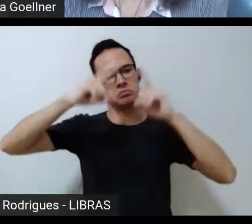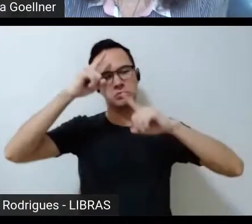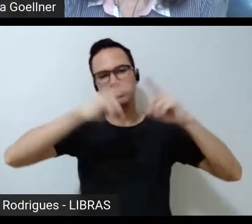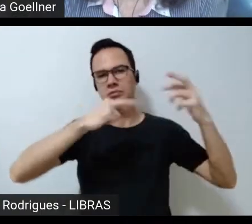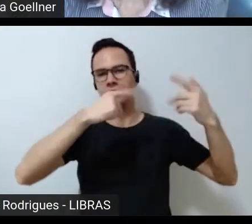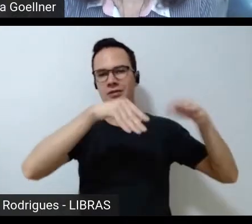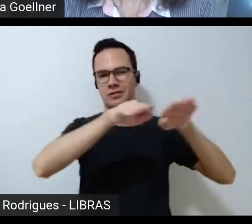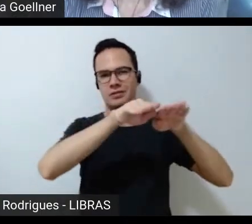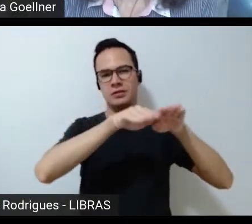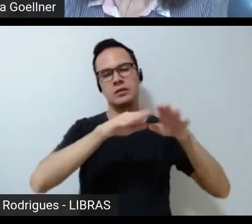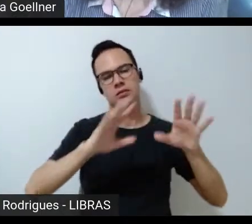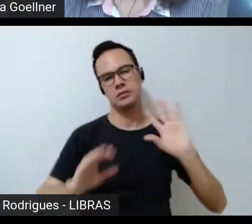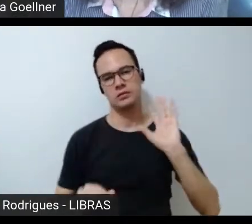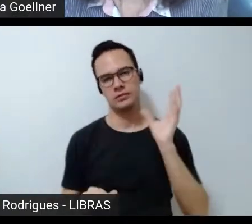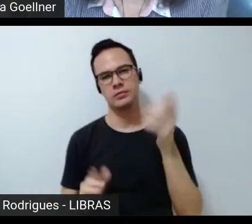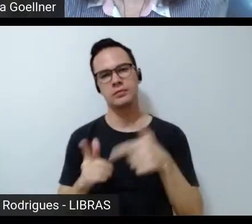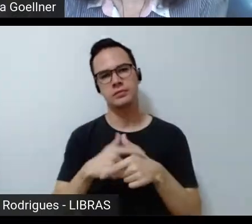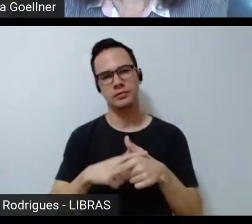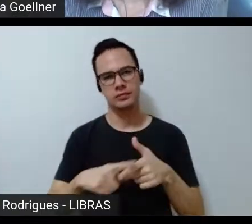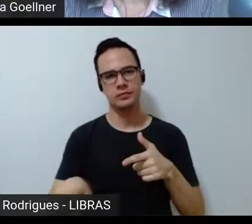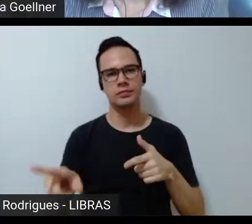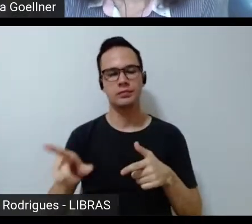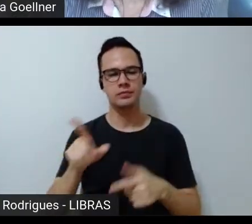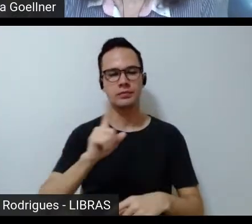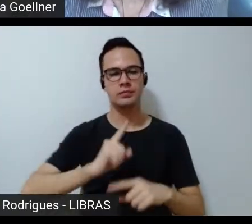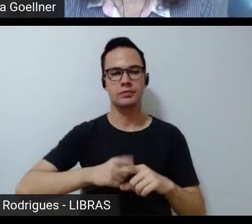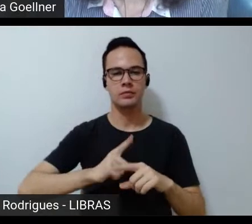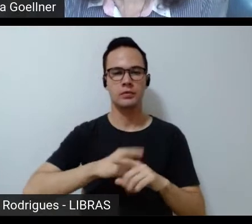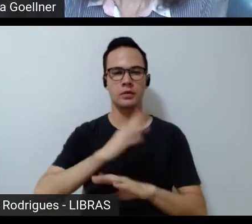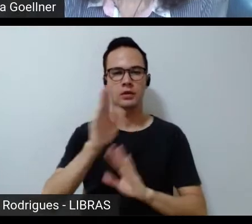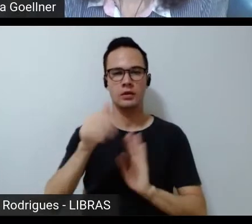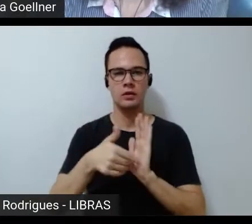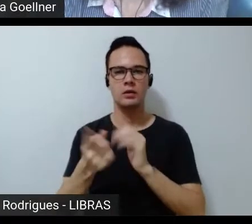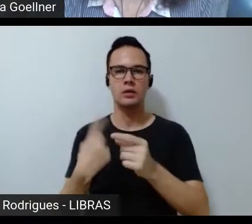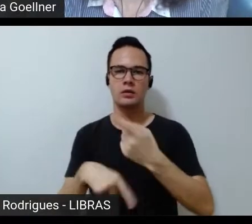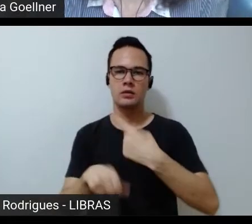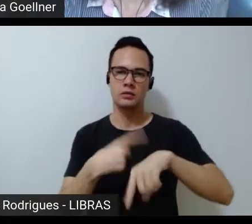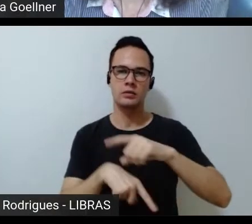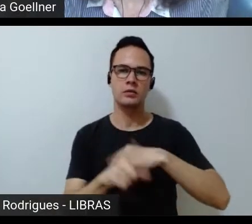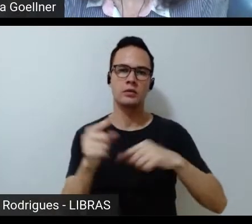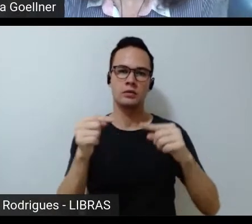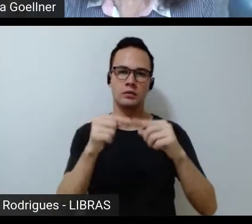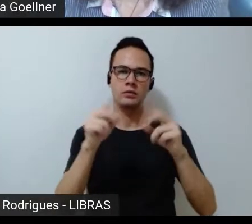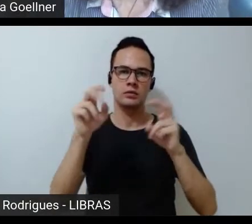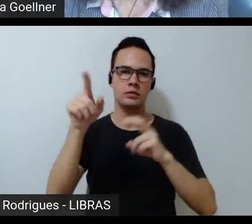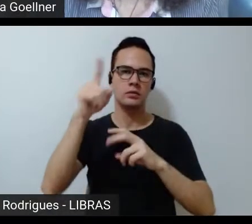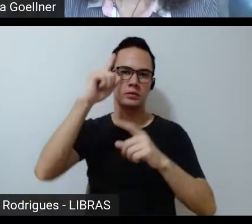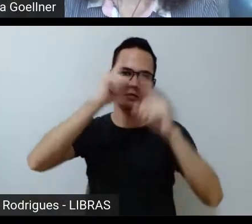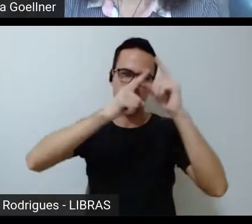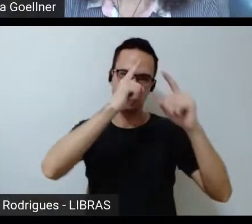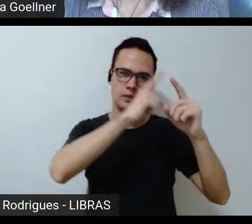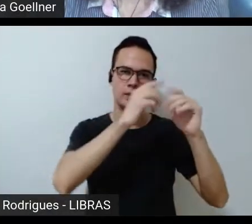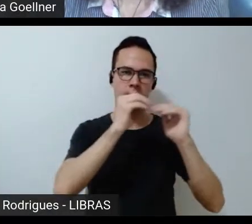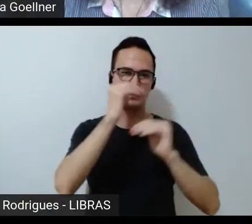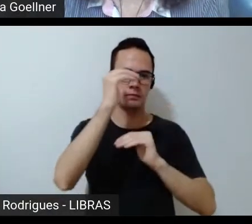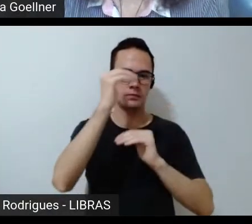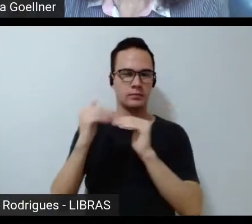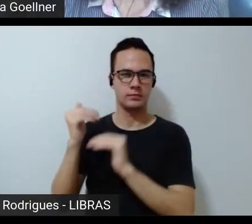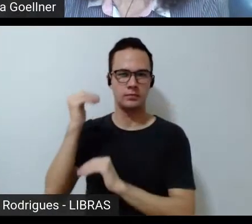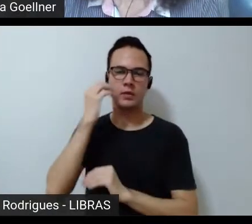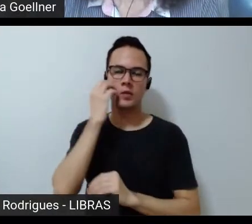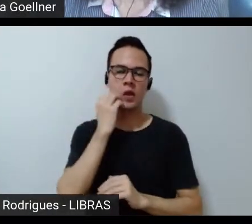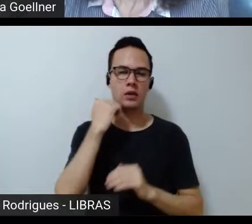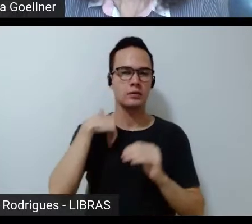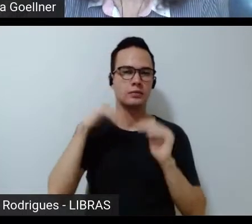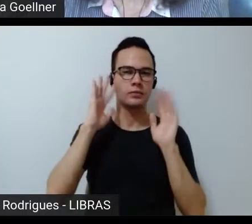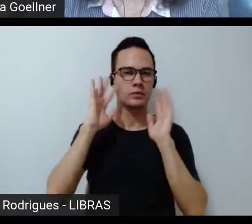Aí que a coisa começou a ficar complicada, porque todas as relações envolvem questões de poder. então, eu acredito muito